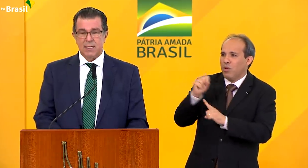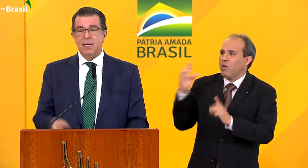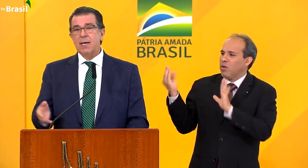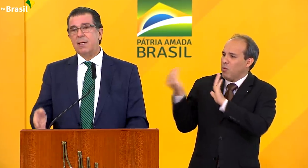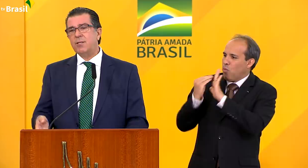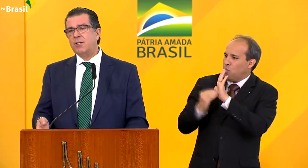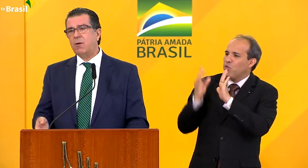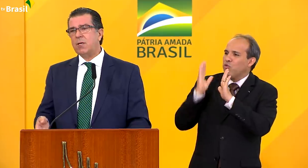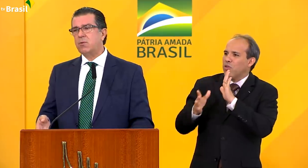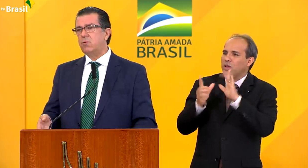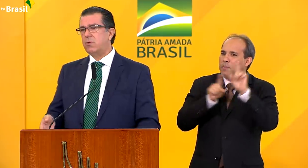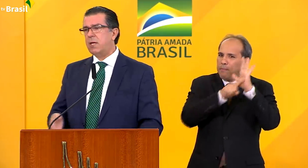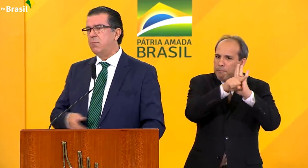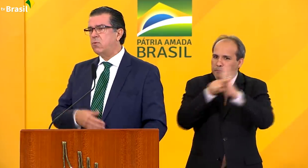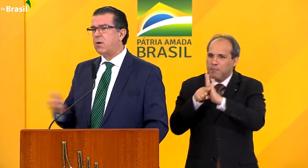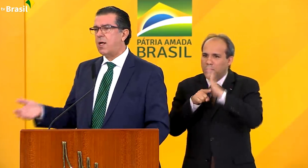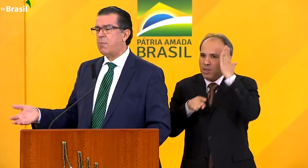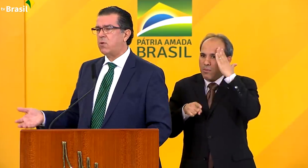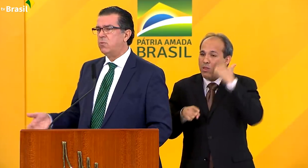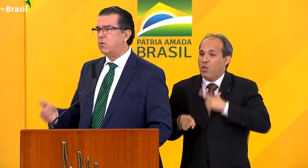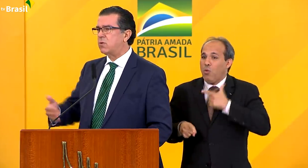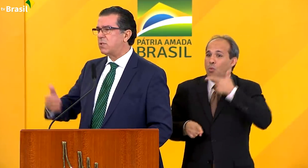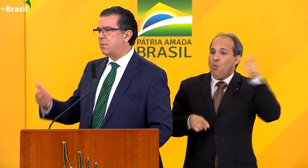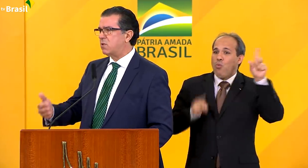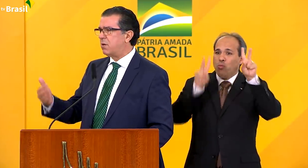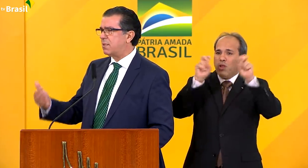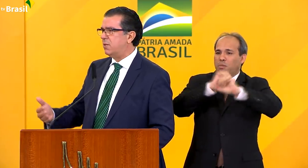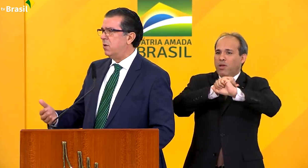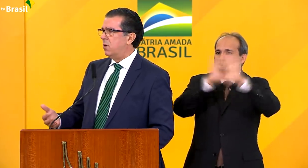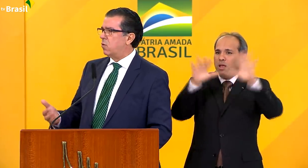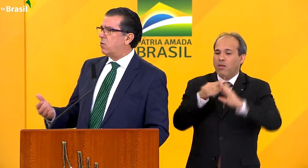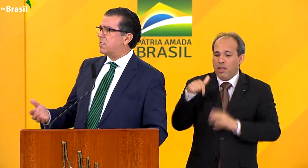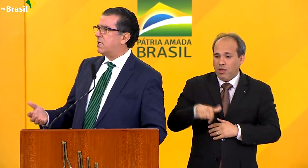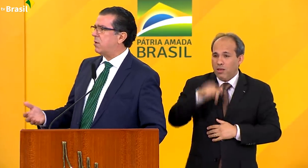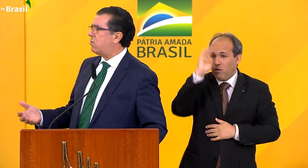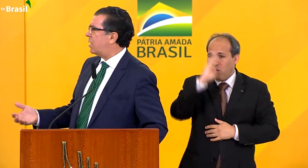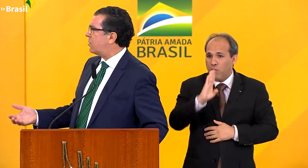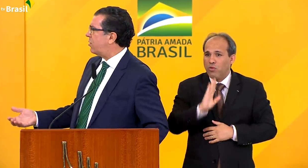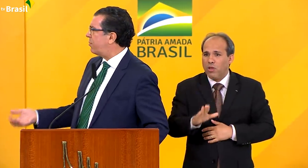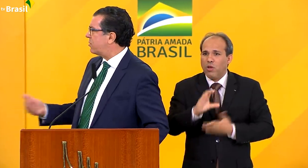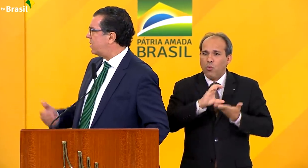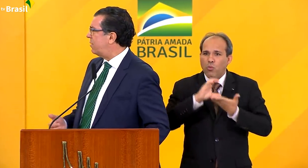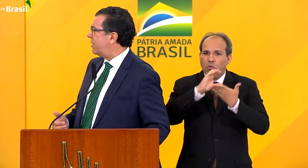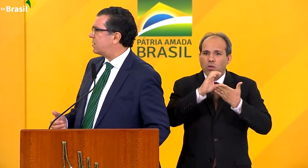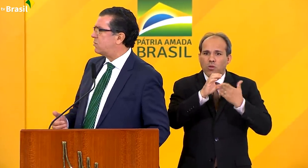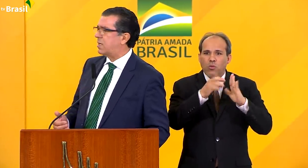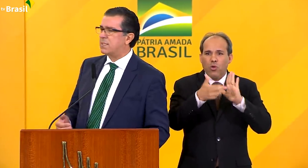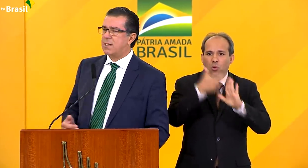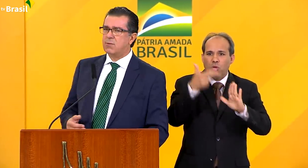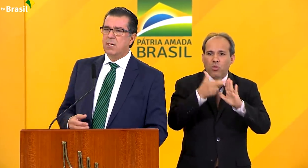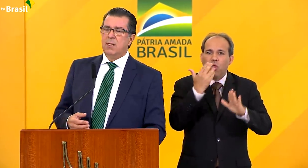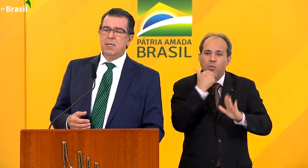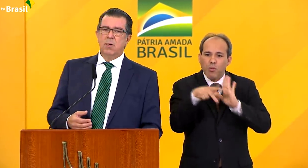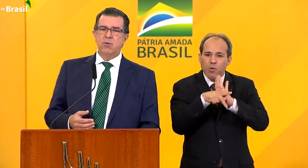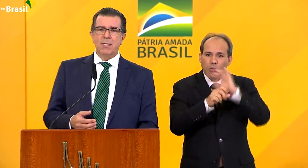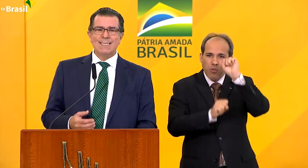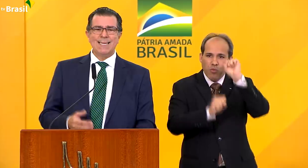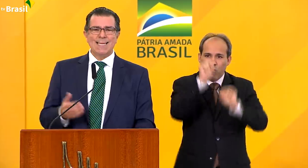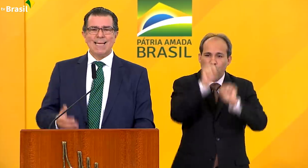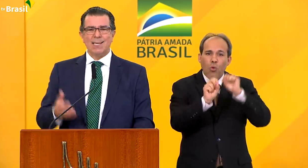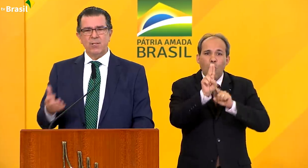que a gente faz. E aqui a gente tem um assunto que é muito claro para todo mundo. Nós usamos no Brasil o conceito regulatório para os alimentos industrializados,